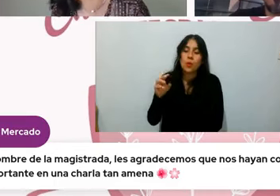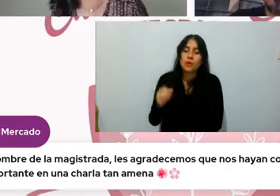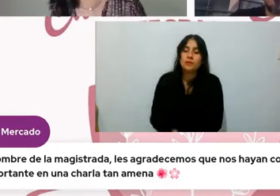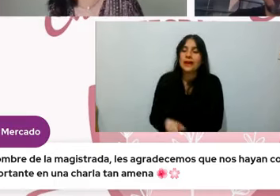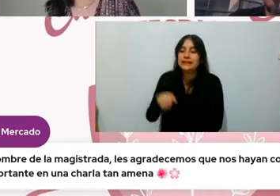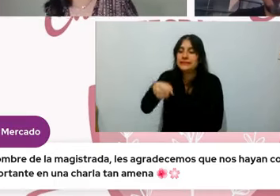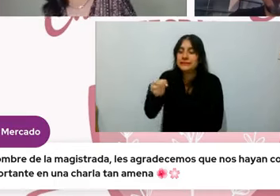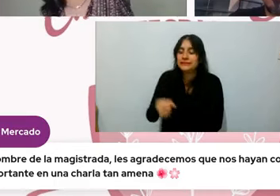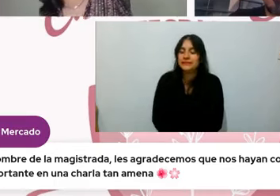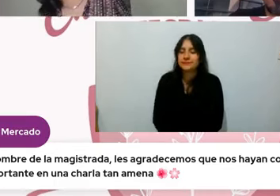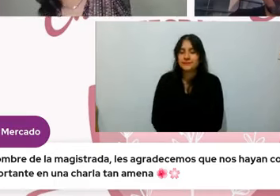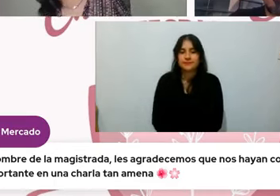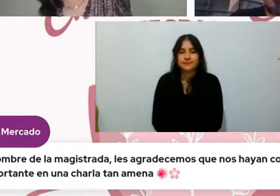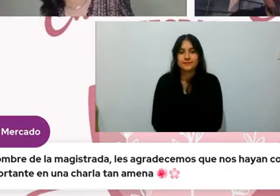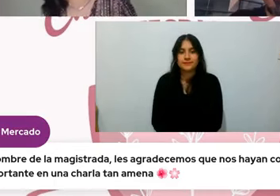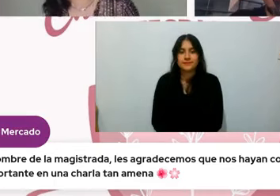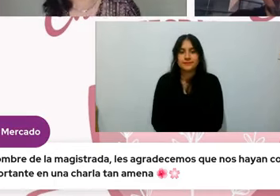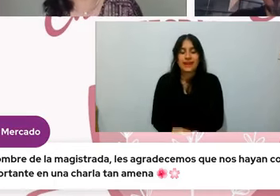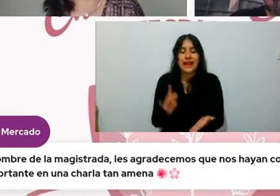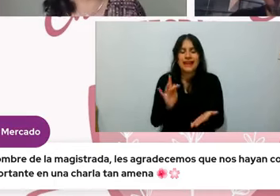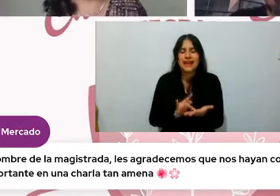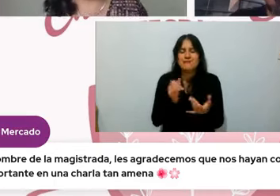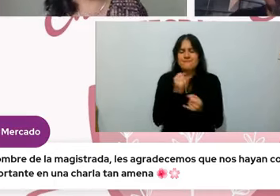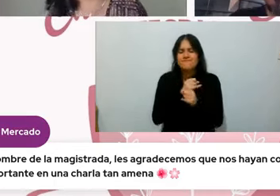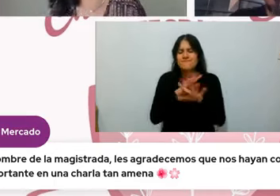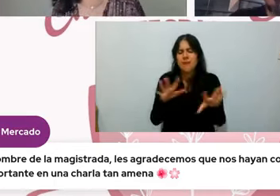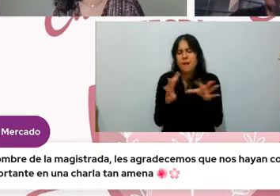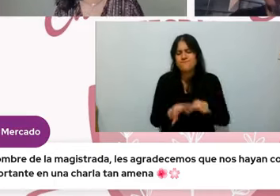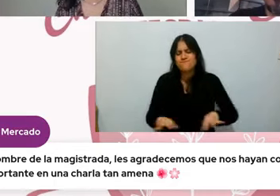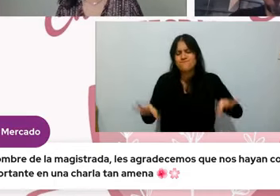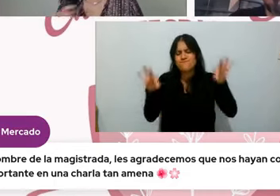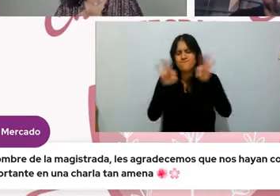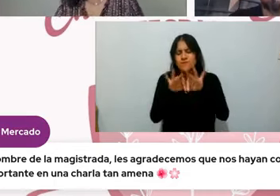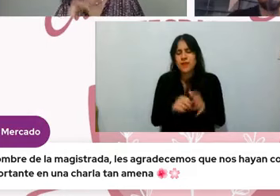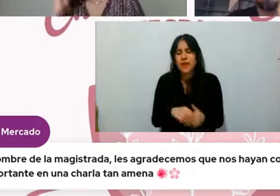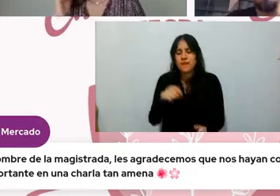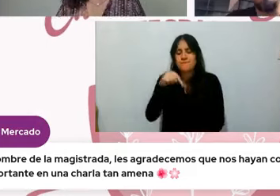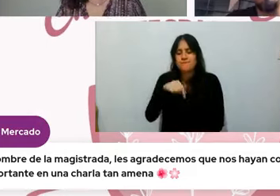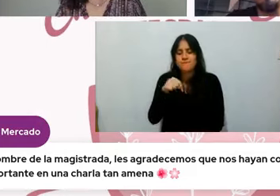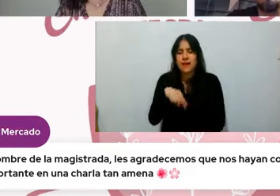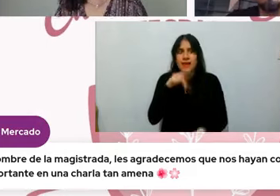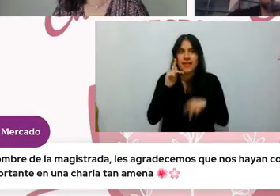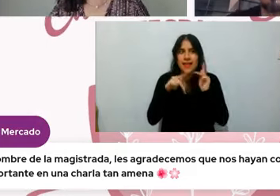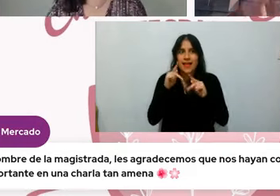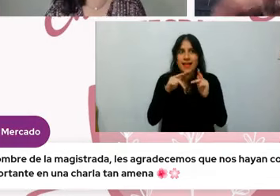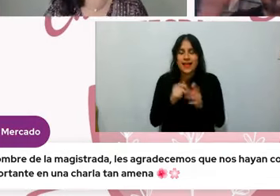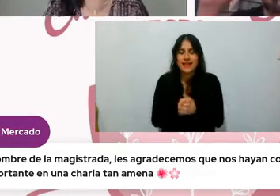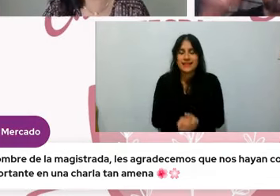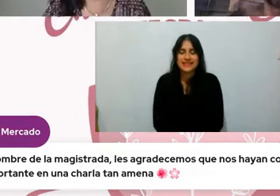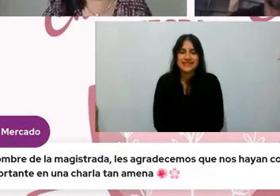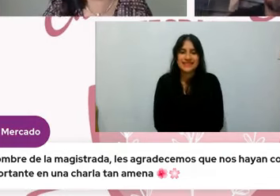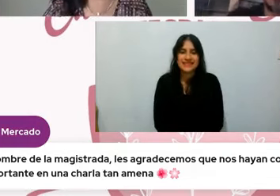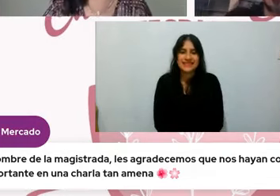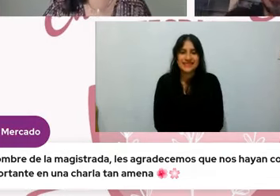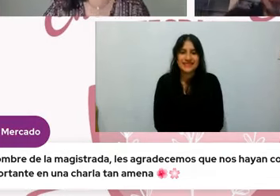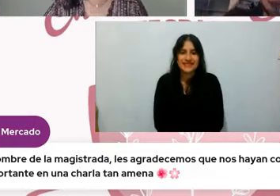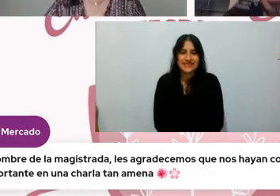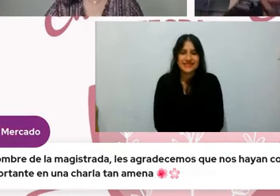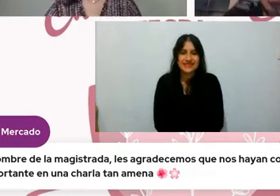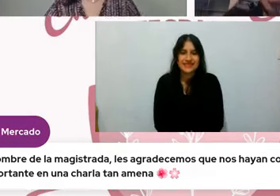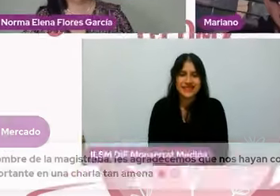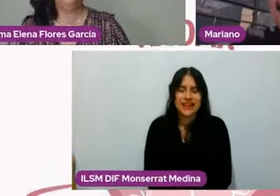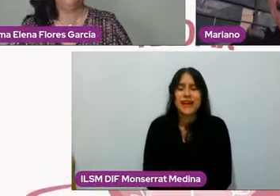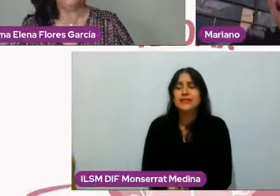les agradecemos que nos hayan compartido información tan importante en una charla tan amena muchas gracias Mon te queremos